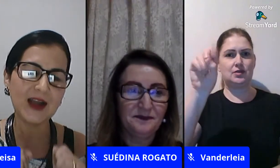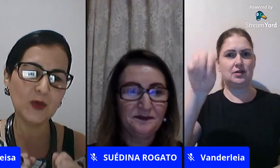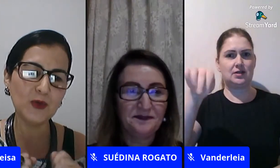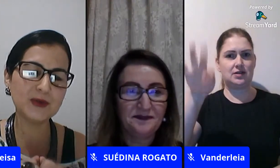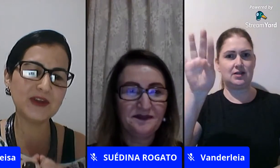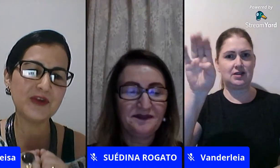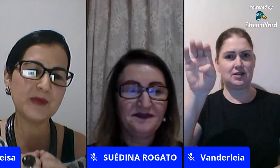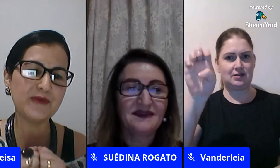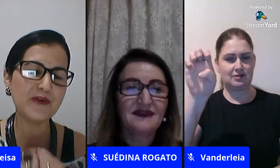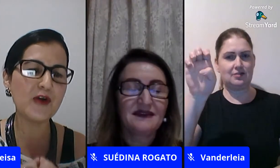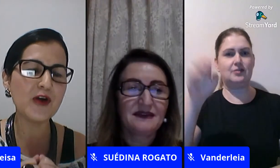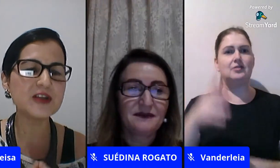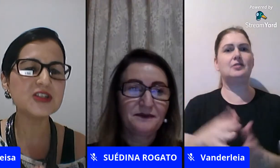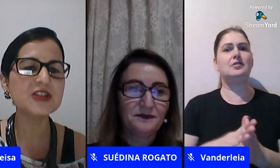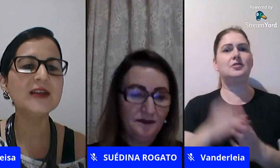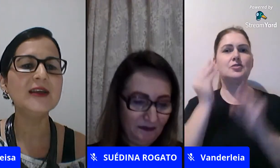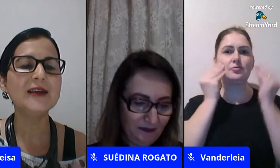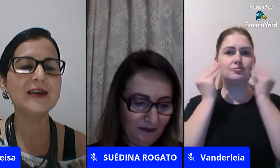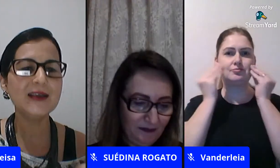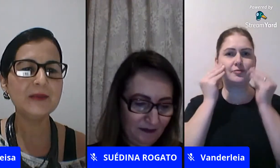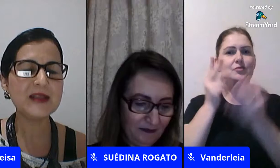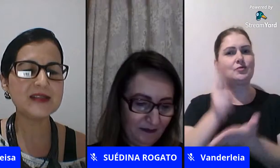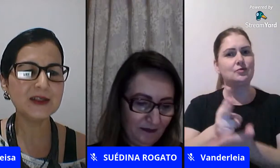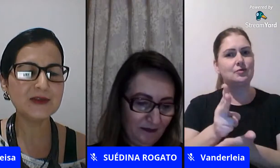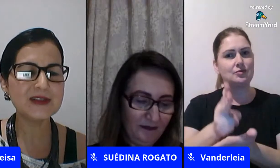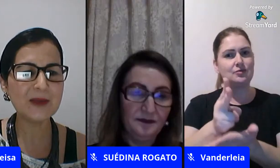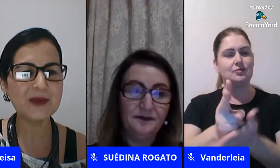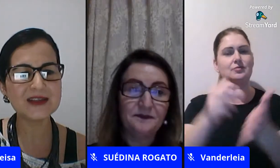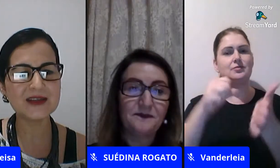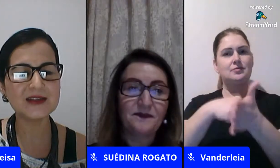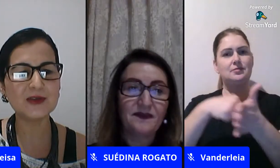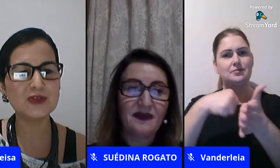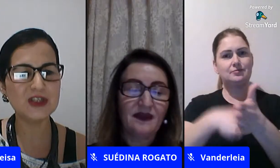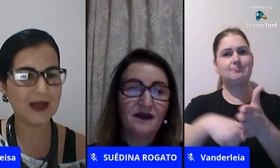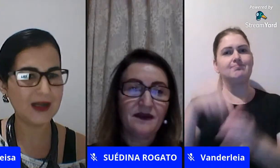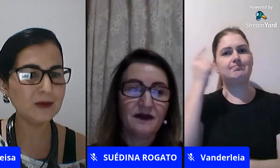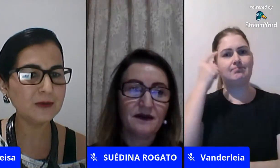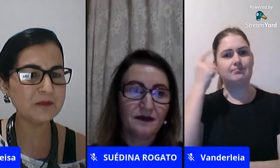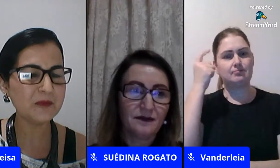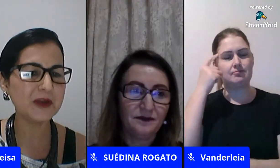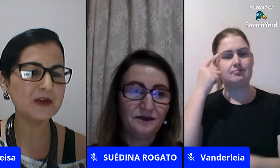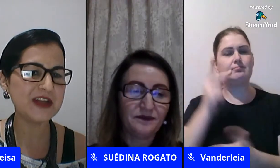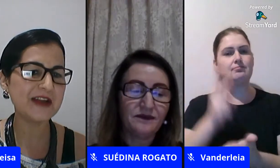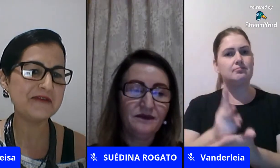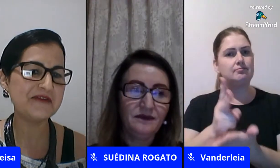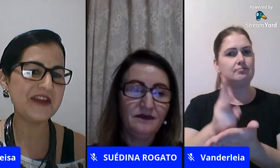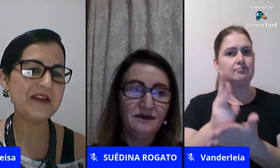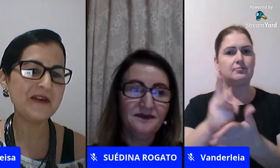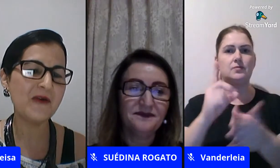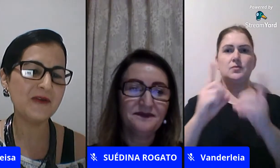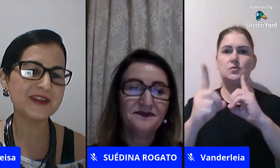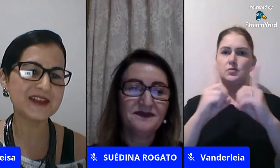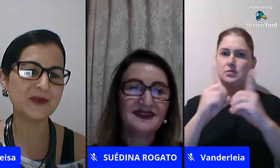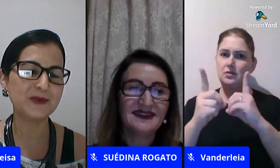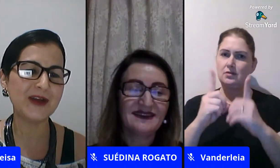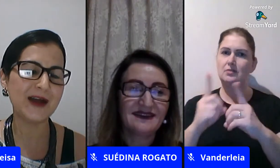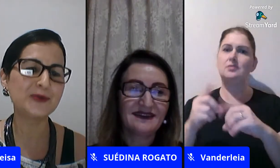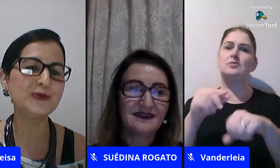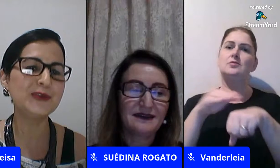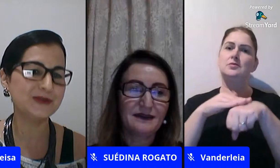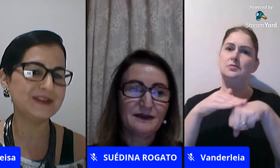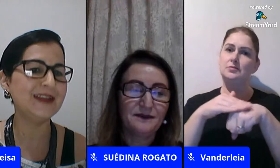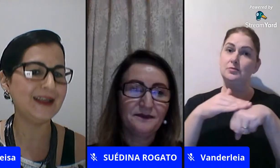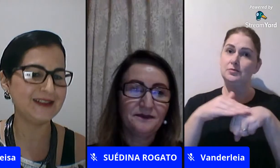vamos aí na luta firme e forte e pensando sempre nessa questão do diálogo porque o diálogo vem contra a